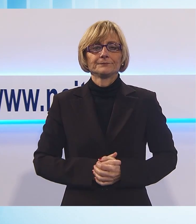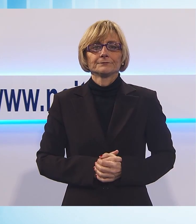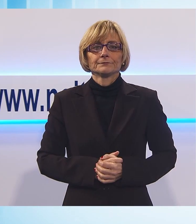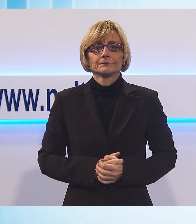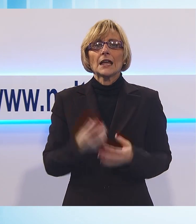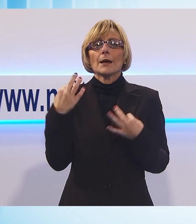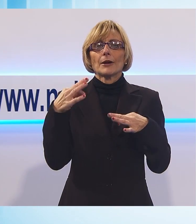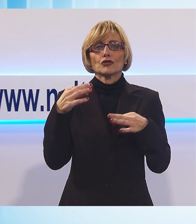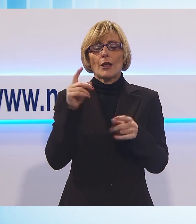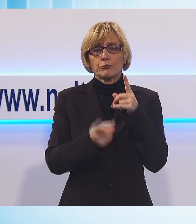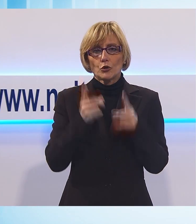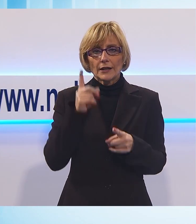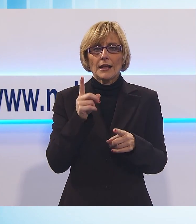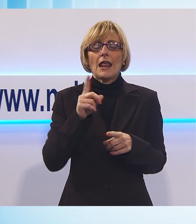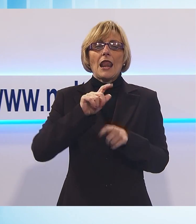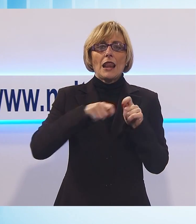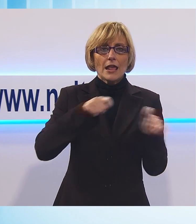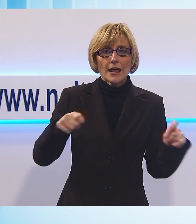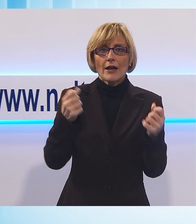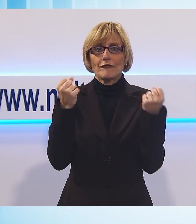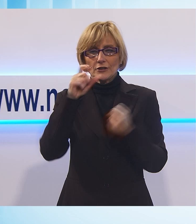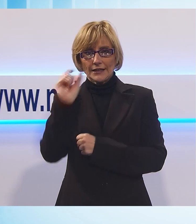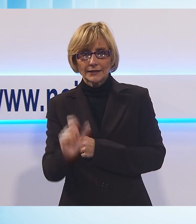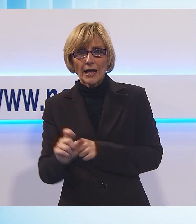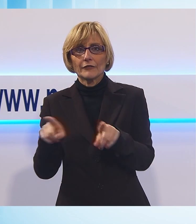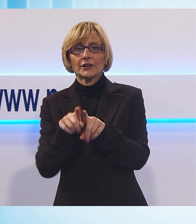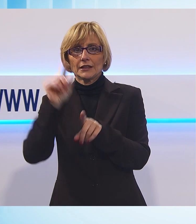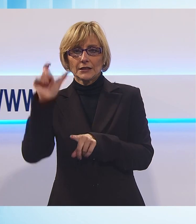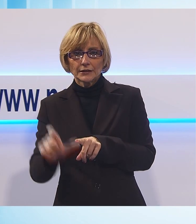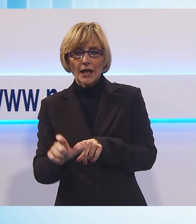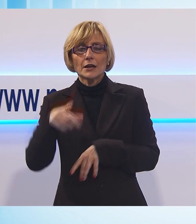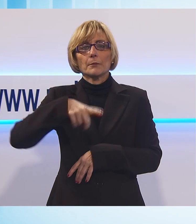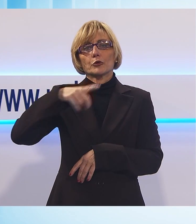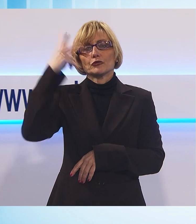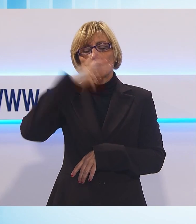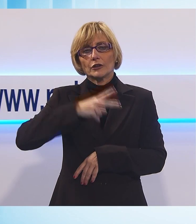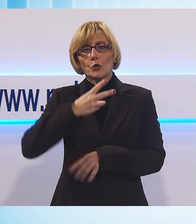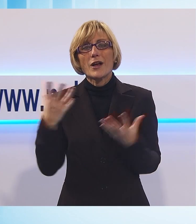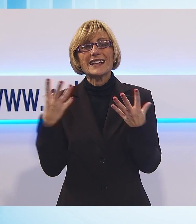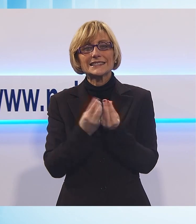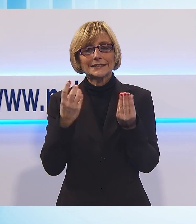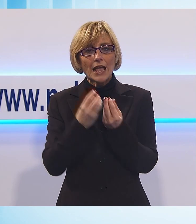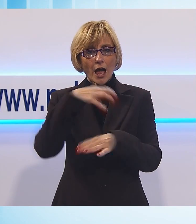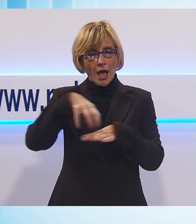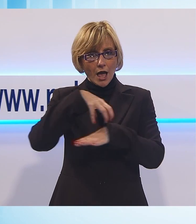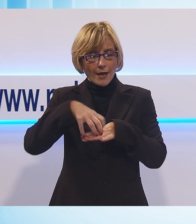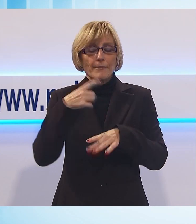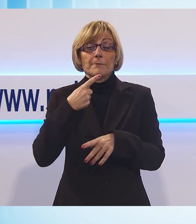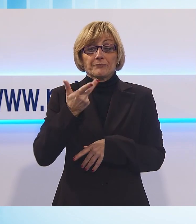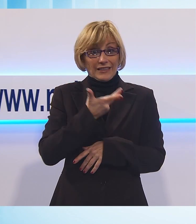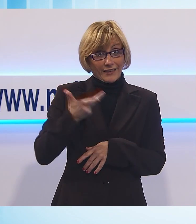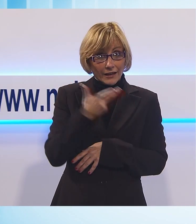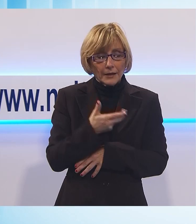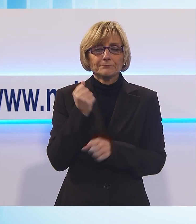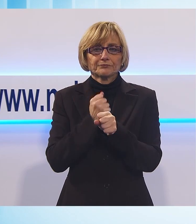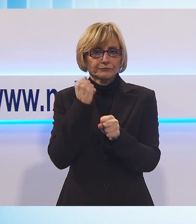Lega, Forza Italia e Fratelli d'Italia correranno insieme alle prossime elezioni amministrative in provincia di Lucchia. Abbiamo già iniziato a lavorare, in questi prossimi